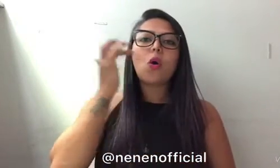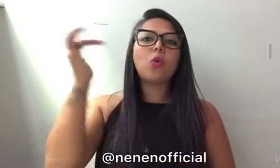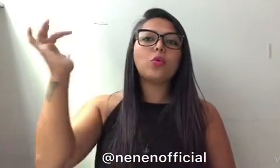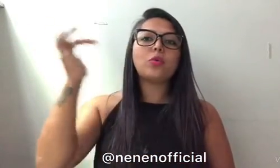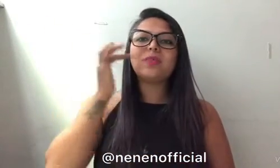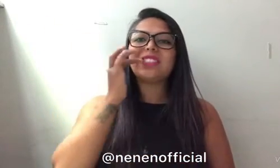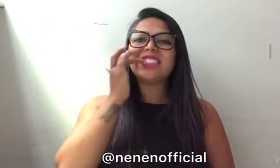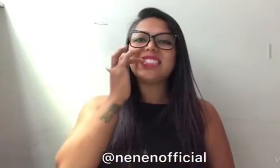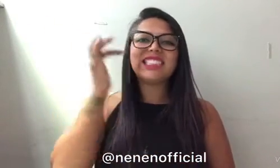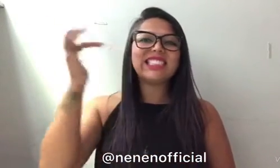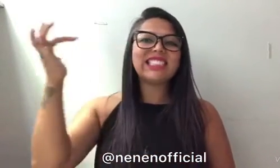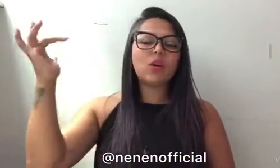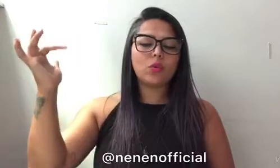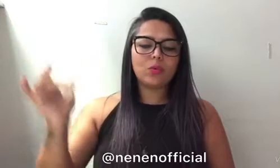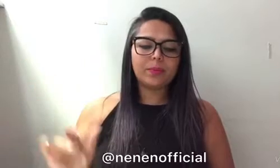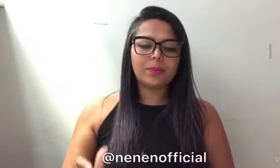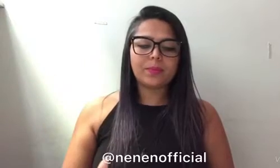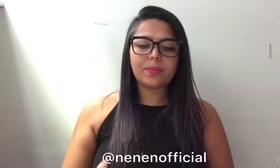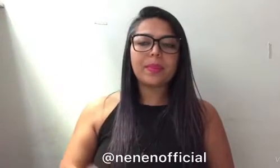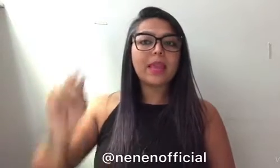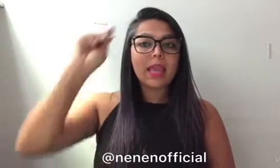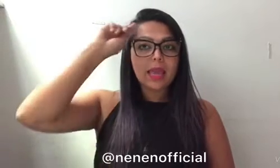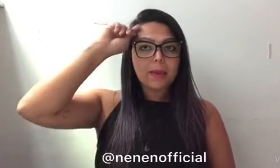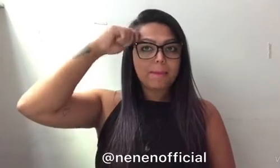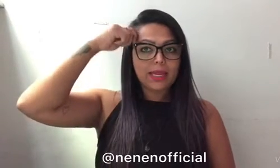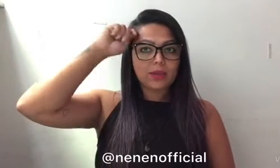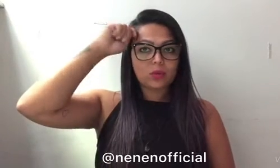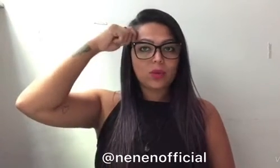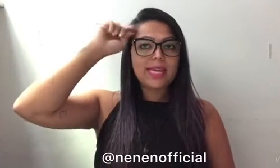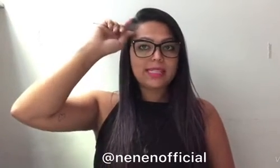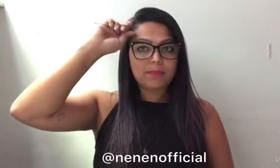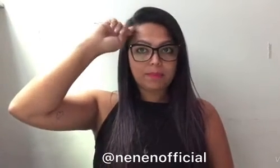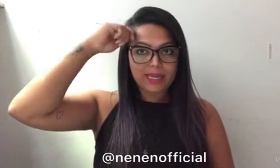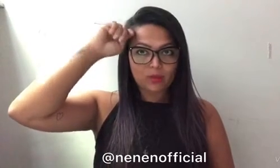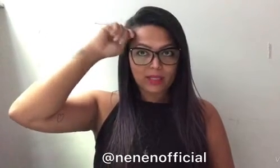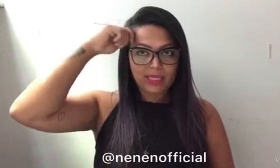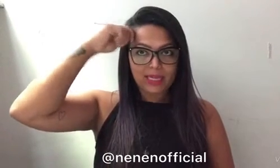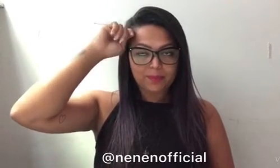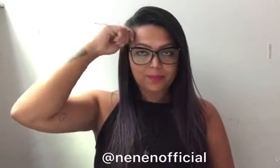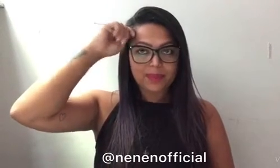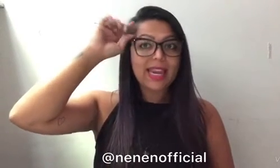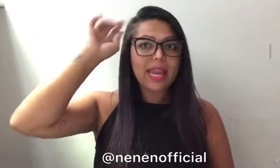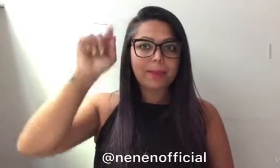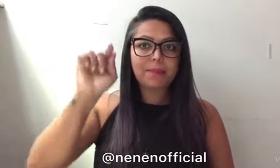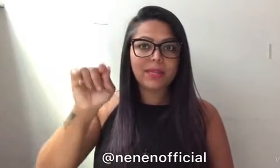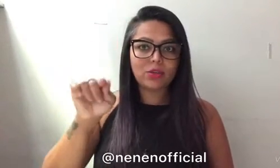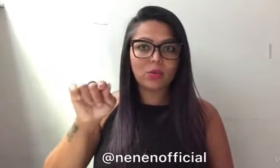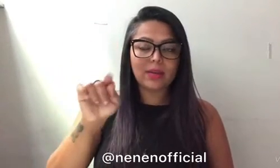Ouro. Ouro. Preto. Esse preto aqui, ele é para a pessoa.